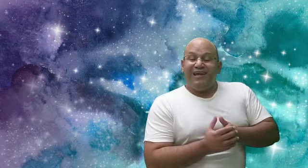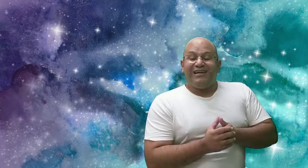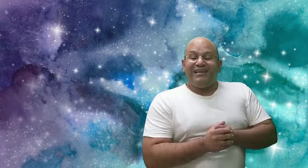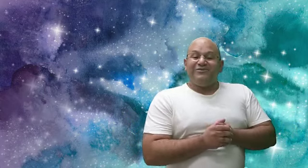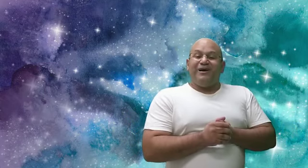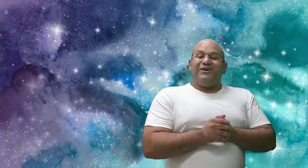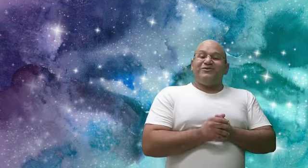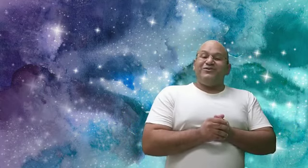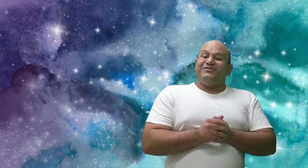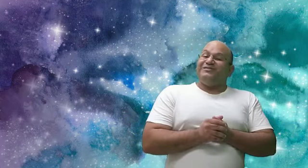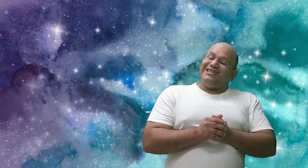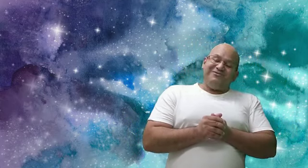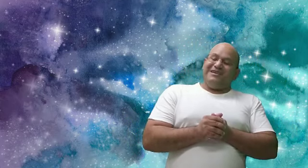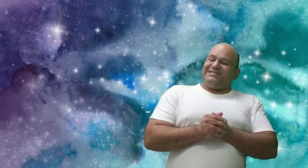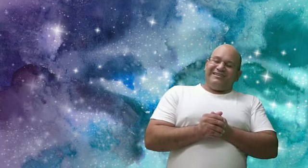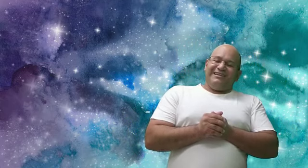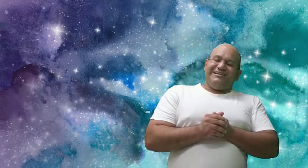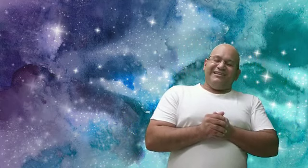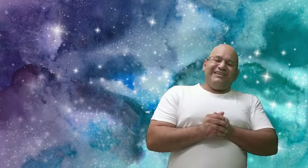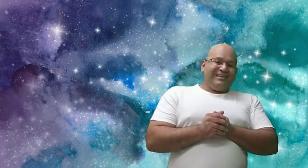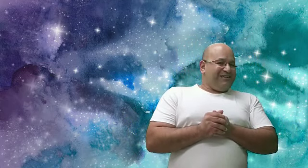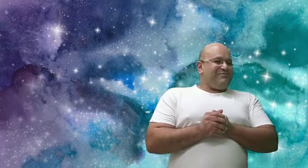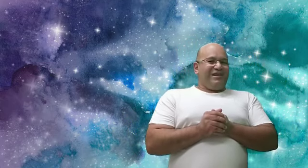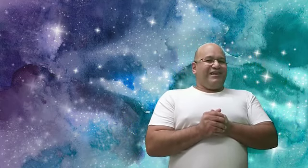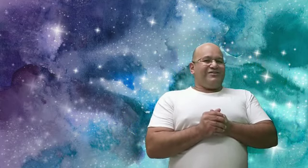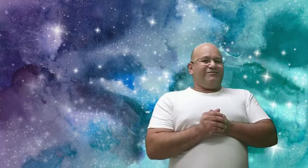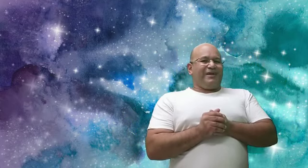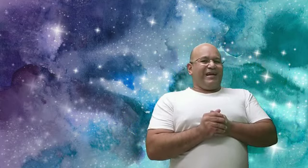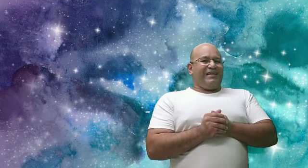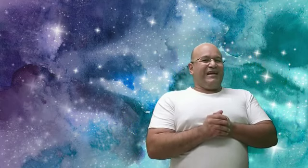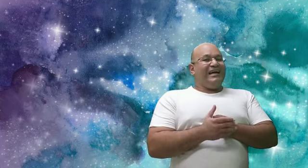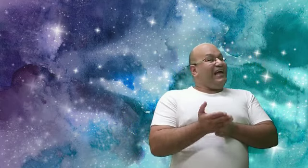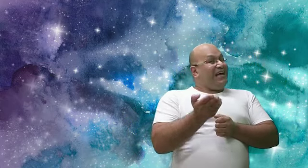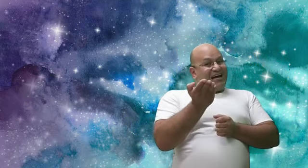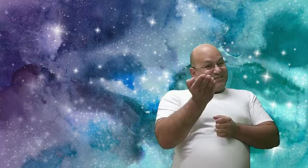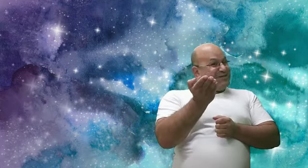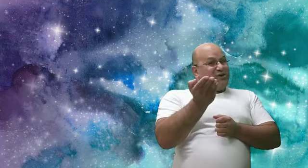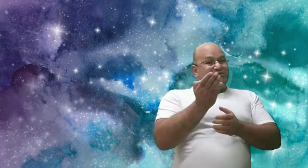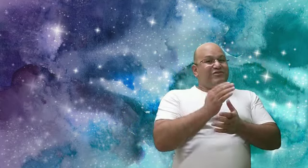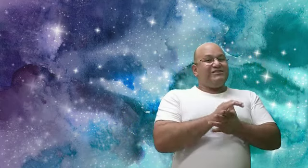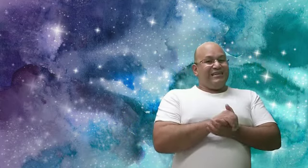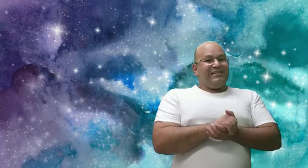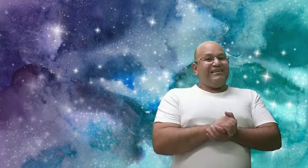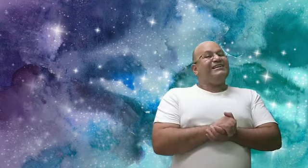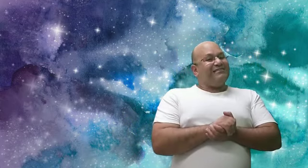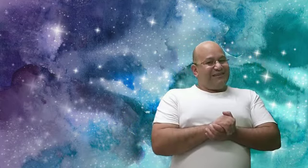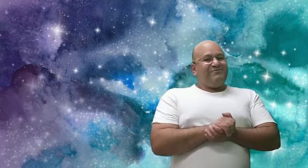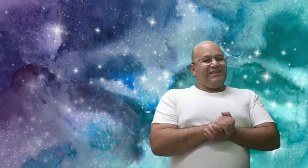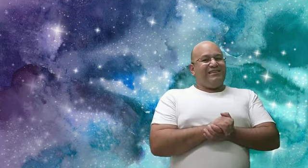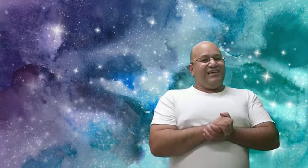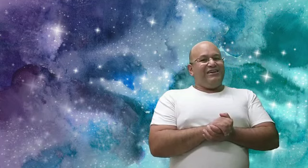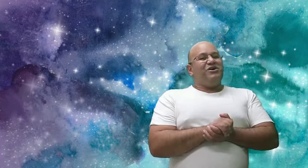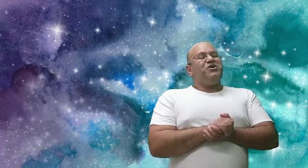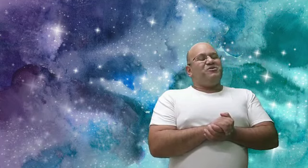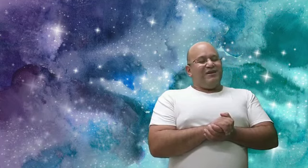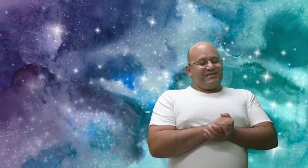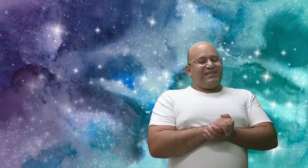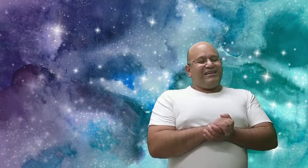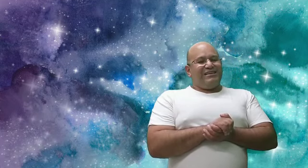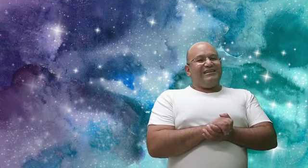tem em manual, tem uma estrela que brilha só para ela. Assim como você, também tem uma estrela